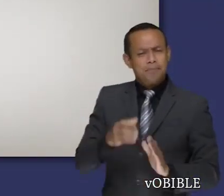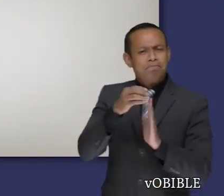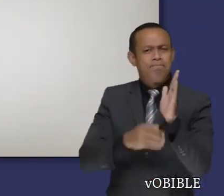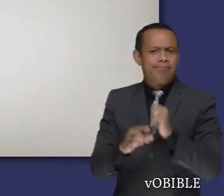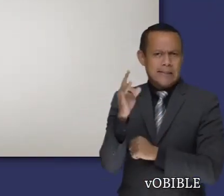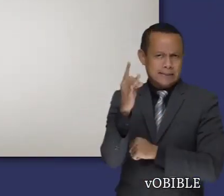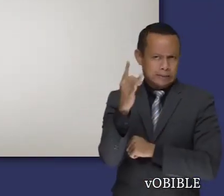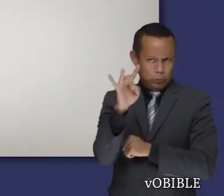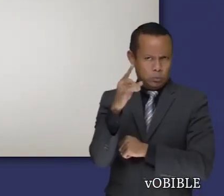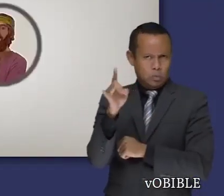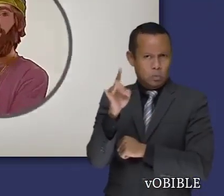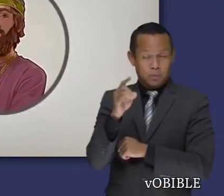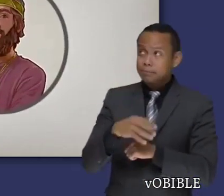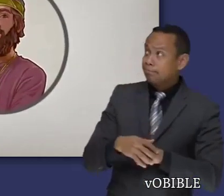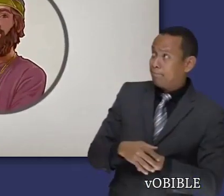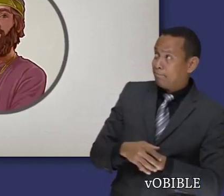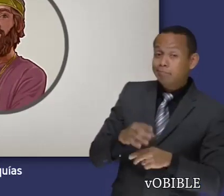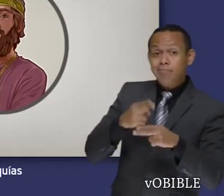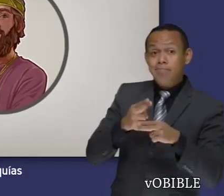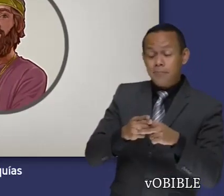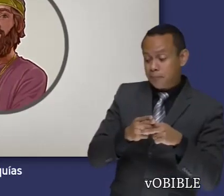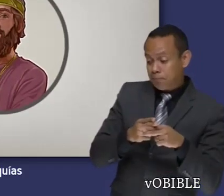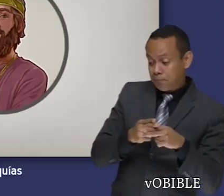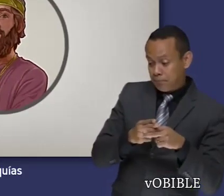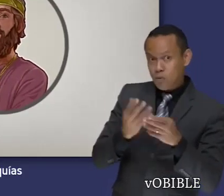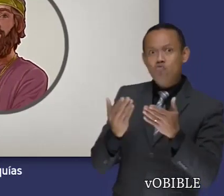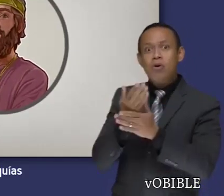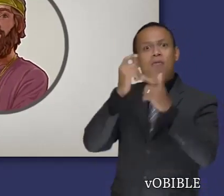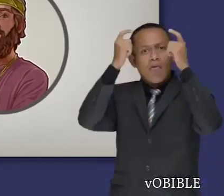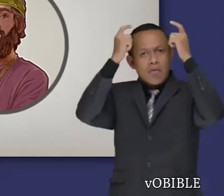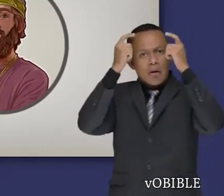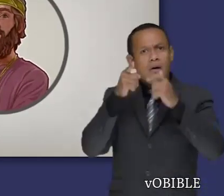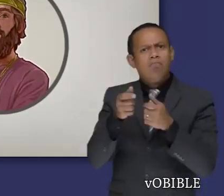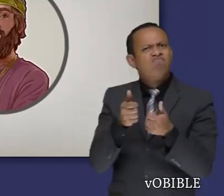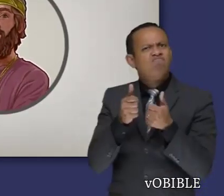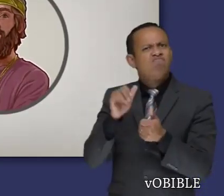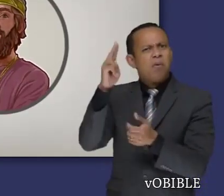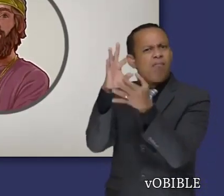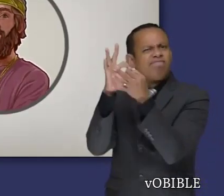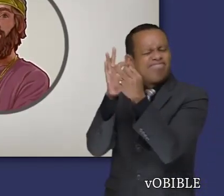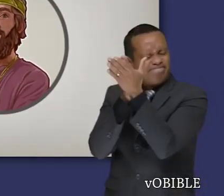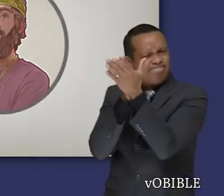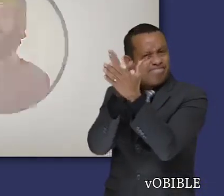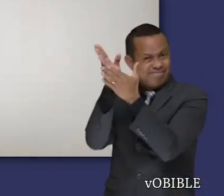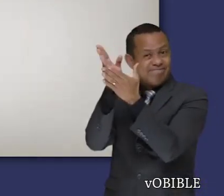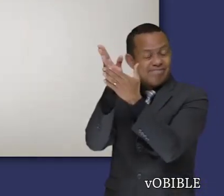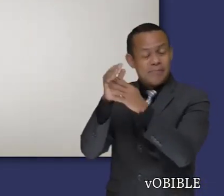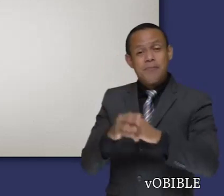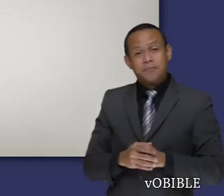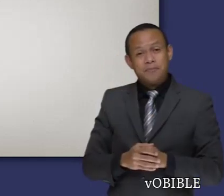En el capítulo 18, Ezequía sube al trono de Judá. Este rey hace lo que está bien a los ojos de Jehová.